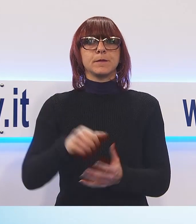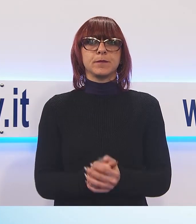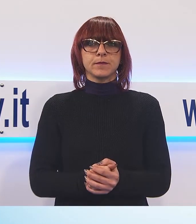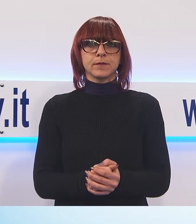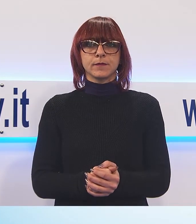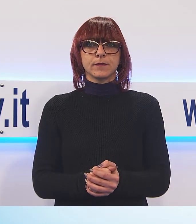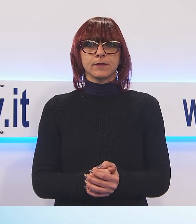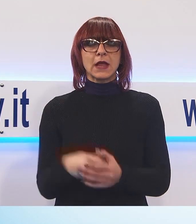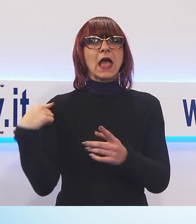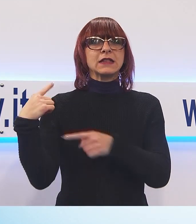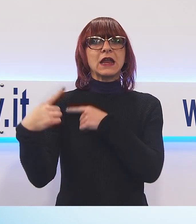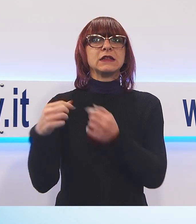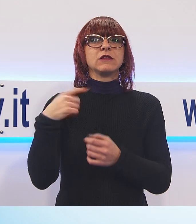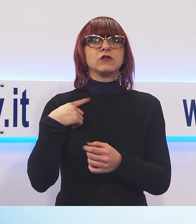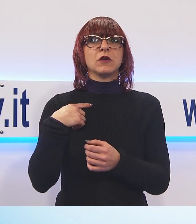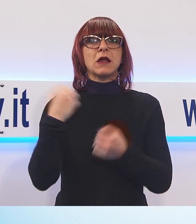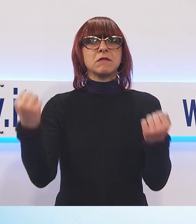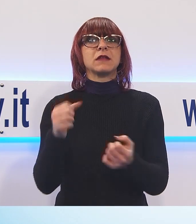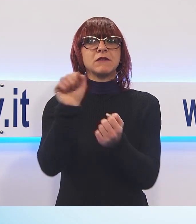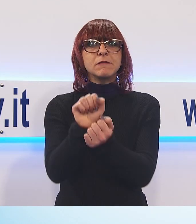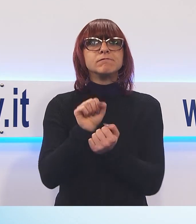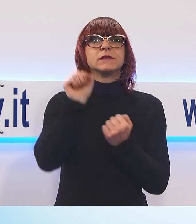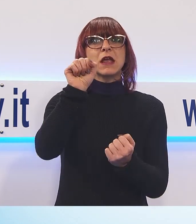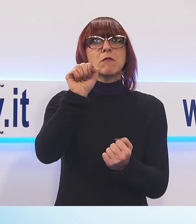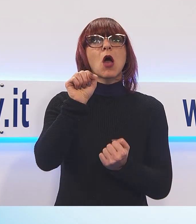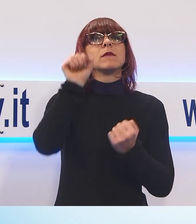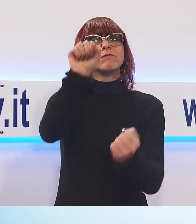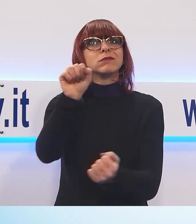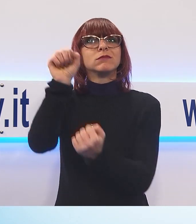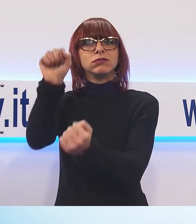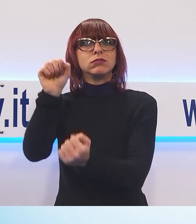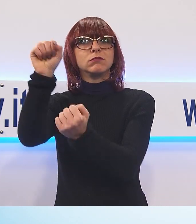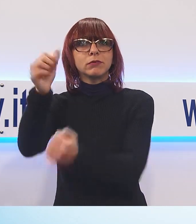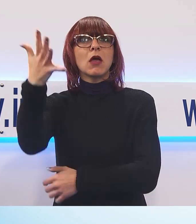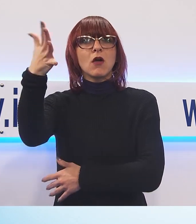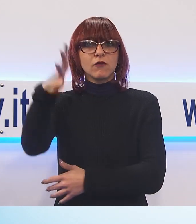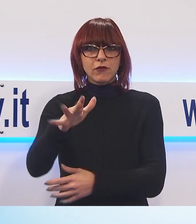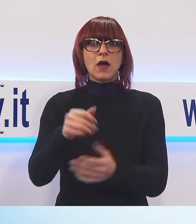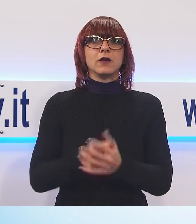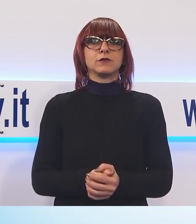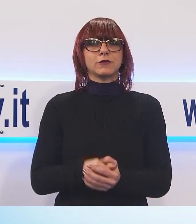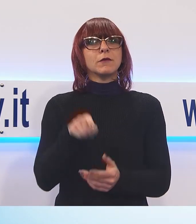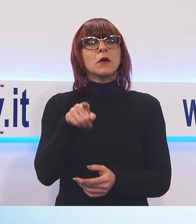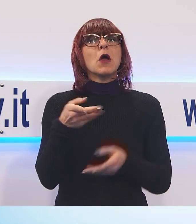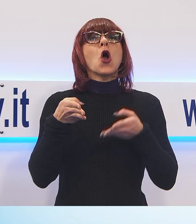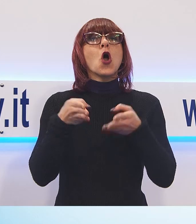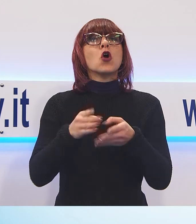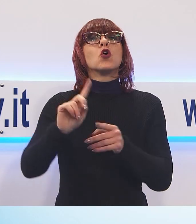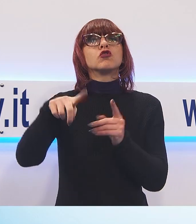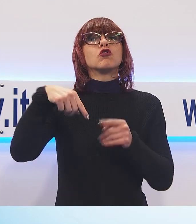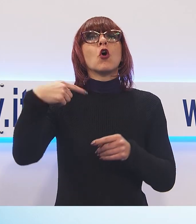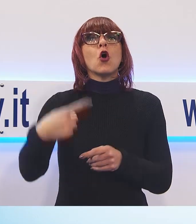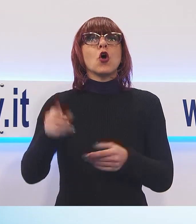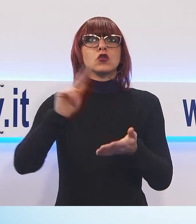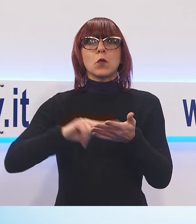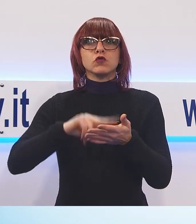cerimonia di consegna dei diplomi la quarta edizione di Scuola MED, il corso post-diploma in management dell'accoglienza e